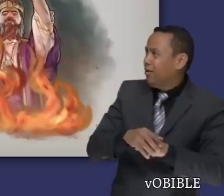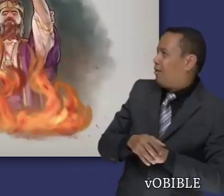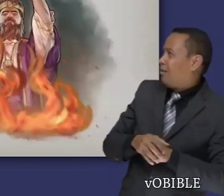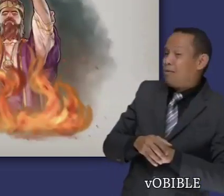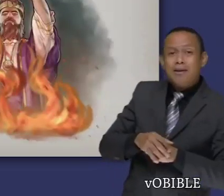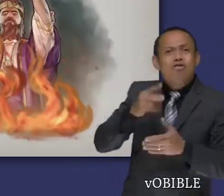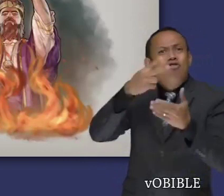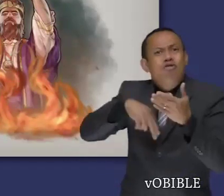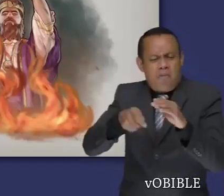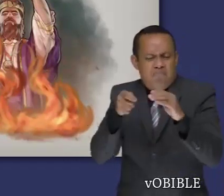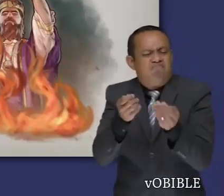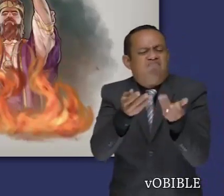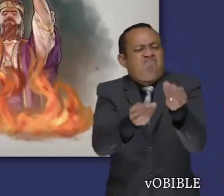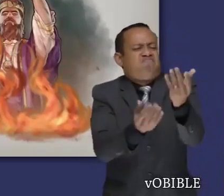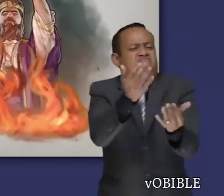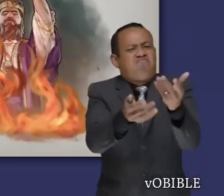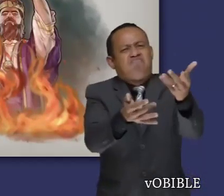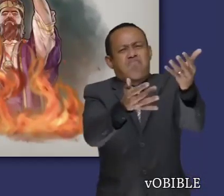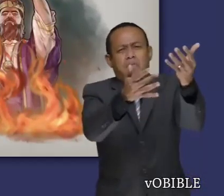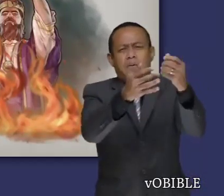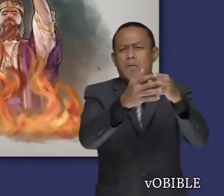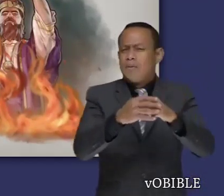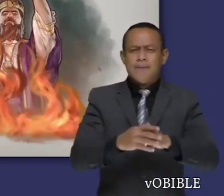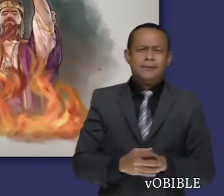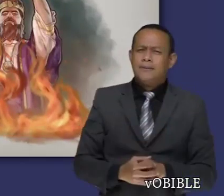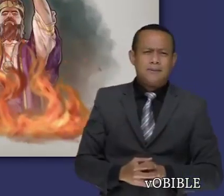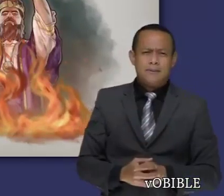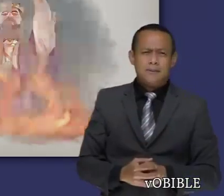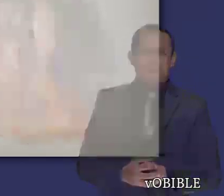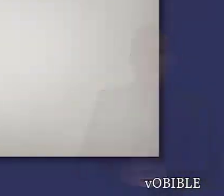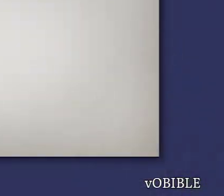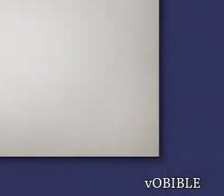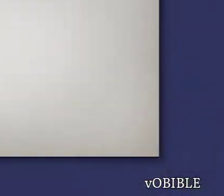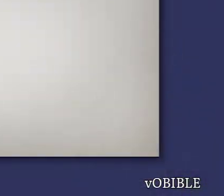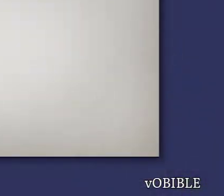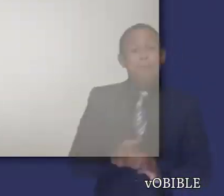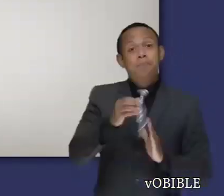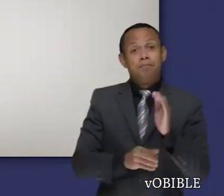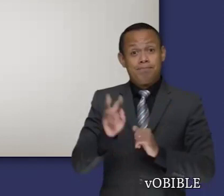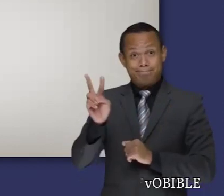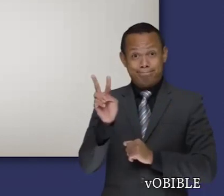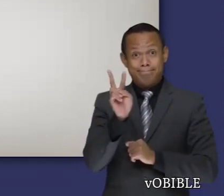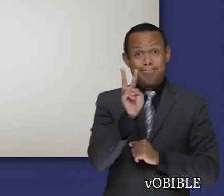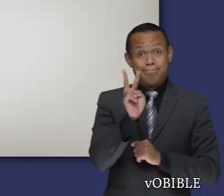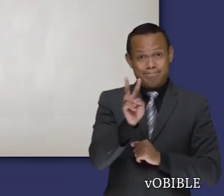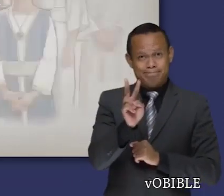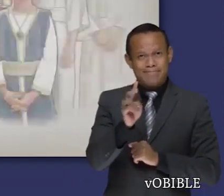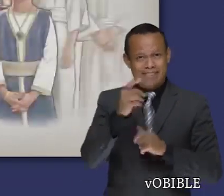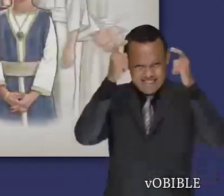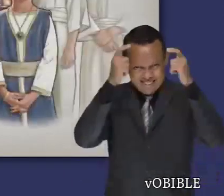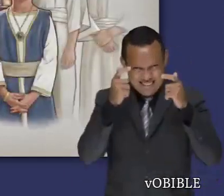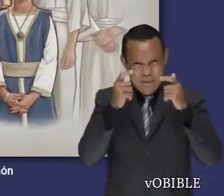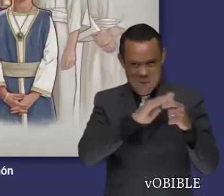desobedece a Jehová a gran escala, hasta el punto de quemar a su propio hijo en el fuego. En el capítulo